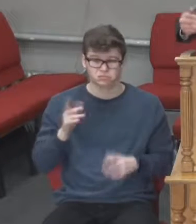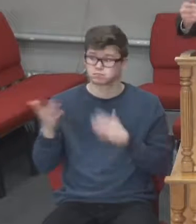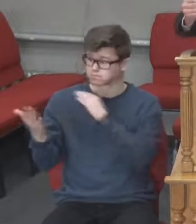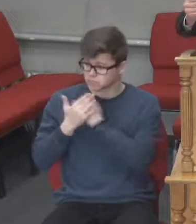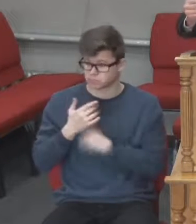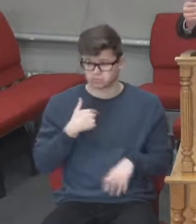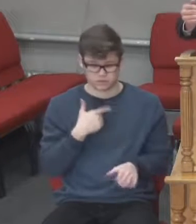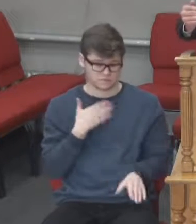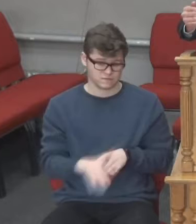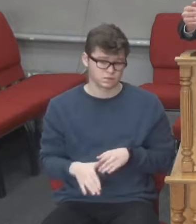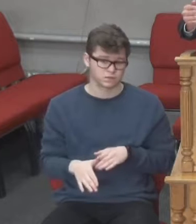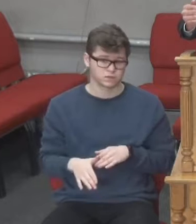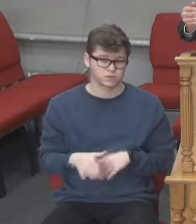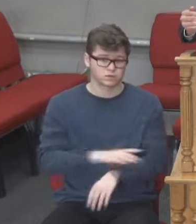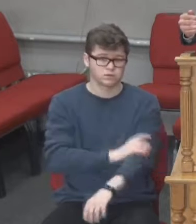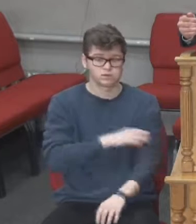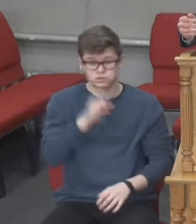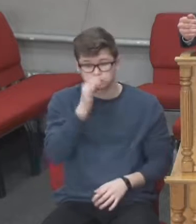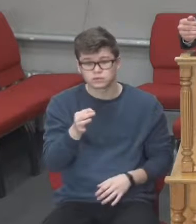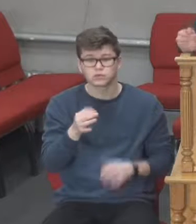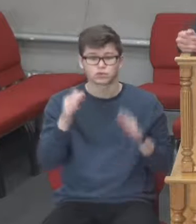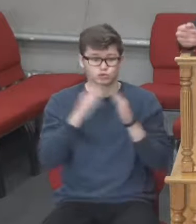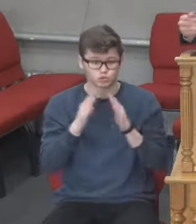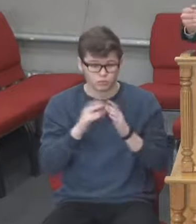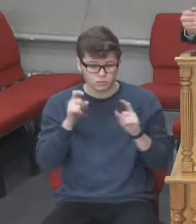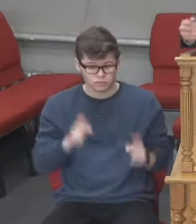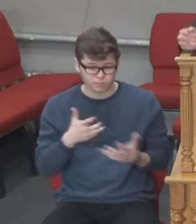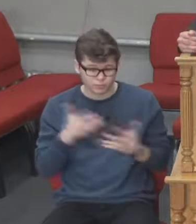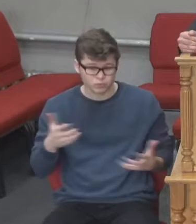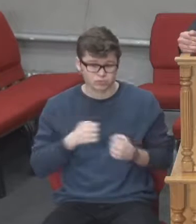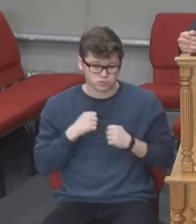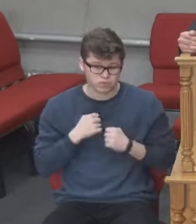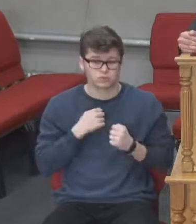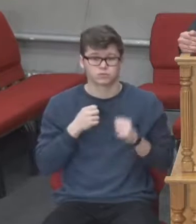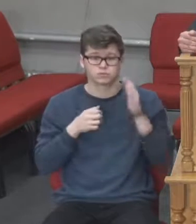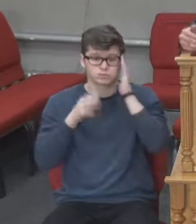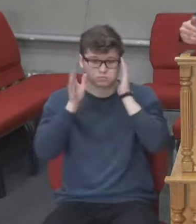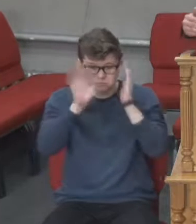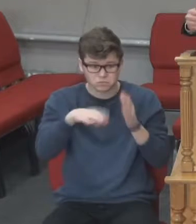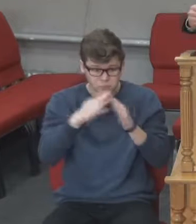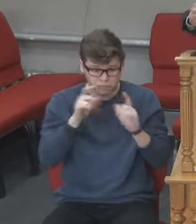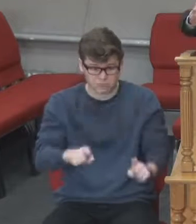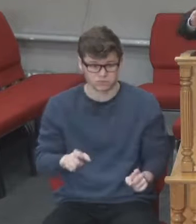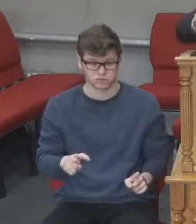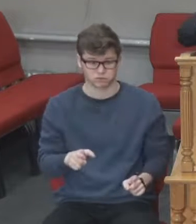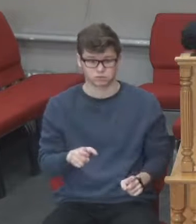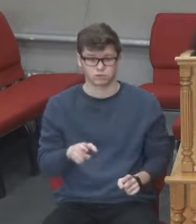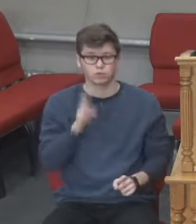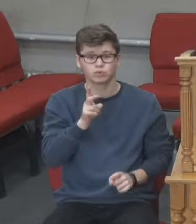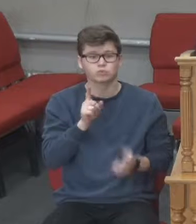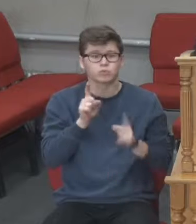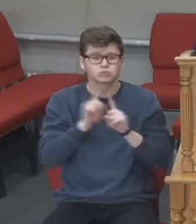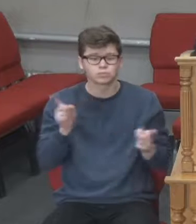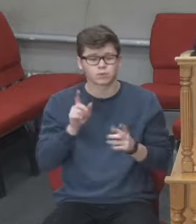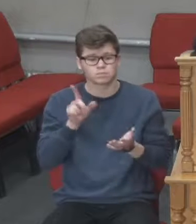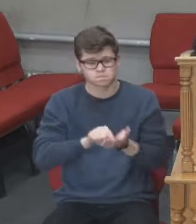що нам кажуть. Сказали перебувати по наших домівках, перебувайте, будь ласка. Особливо вразлива категорія